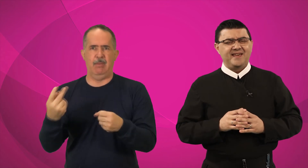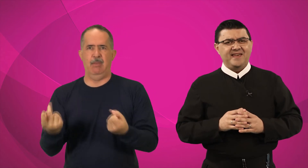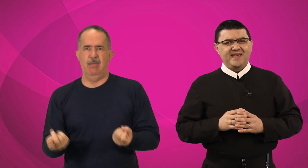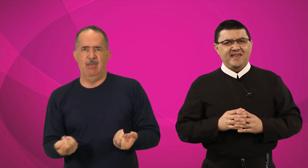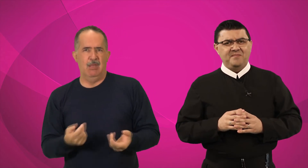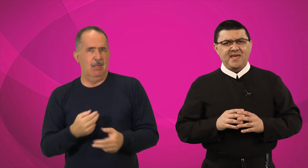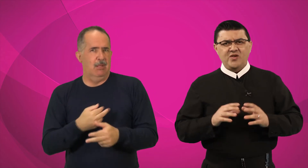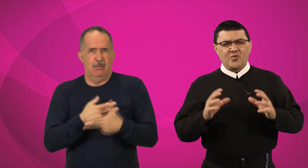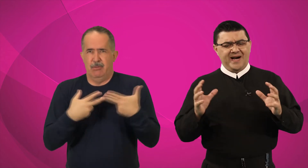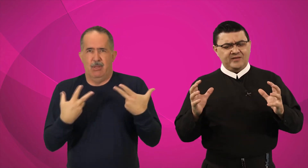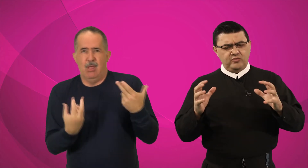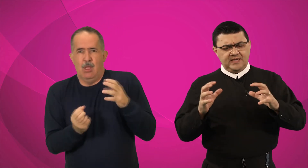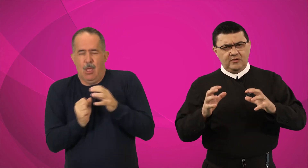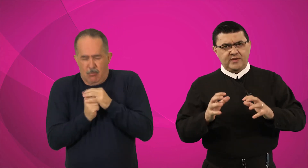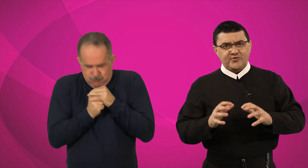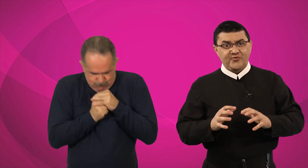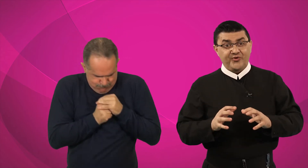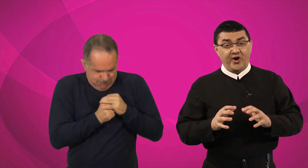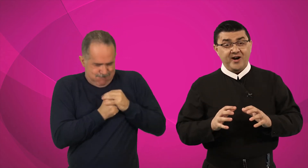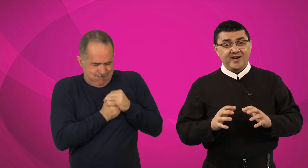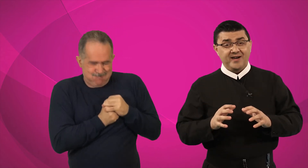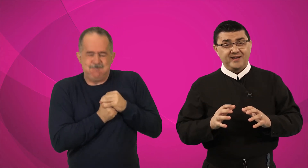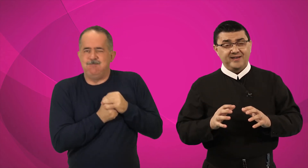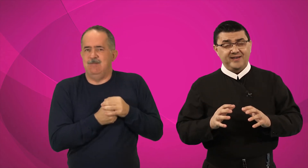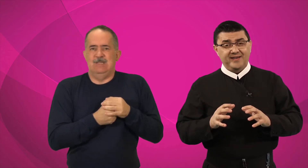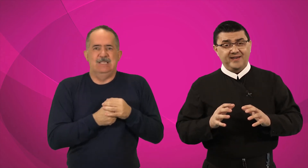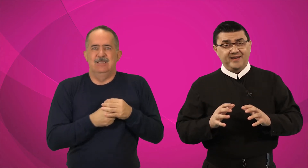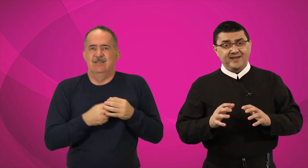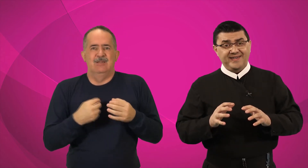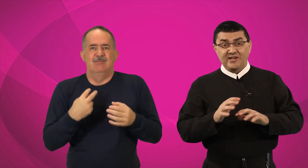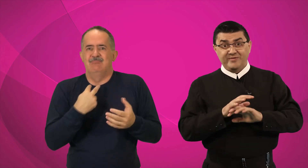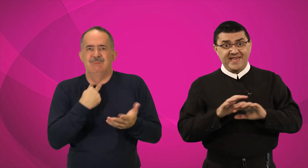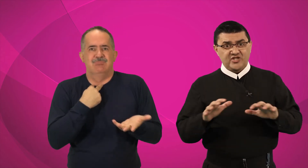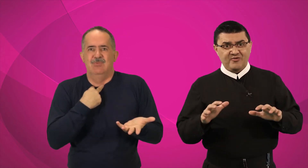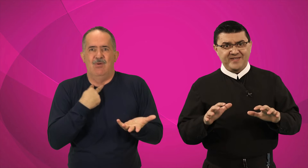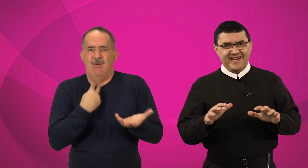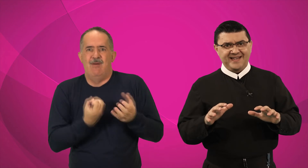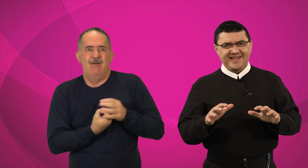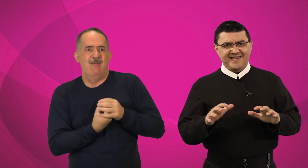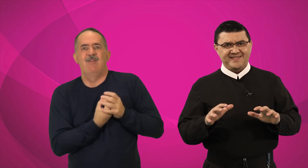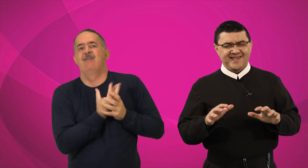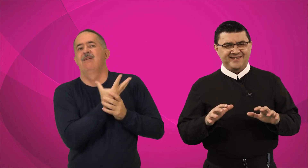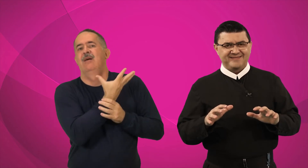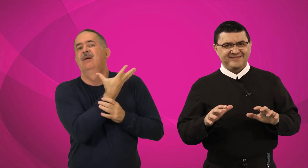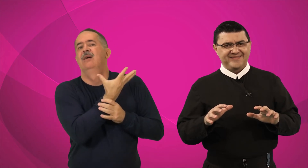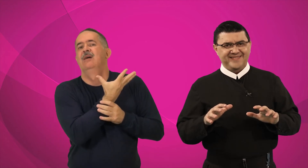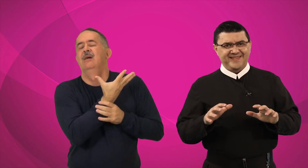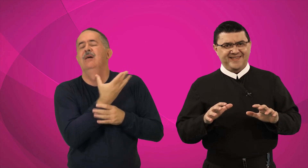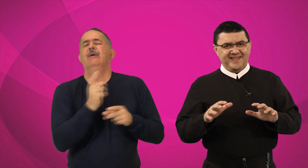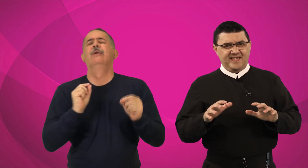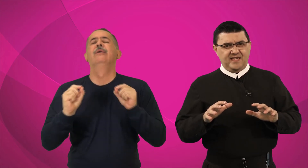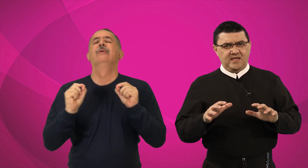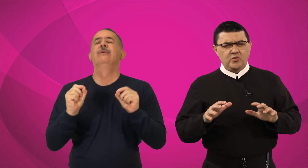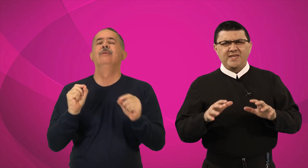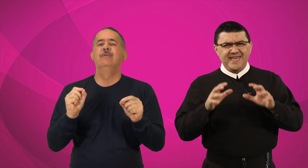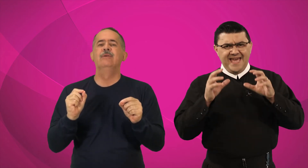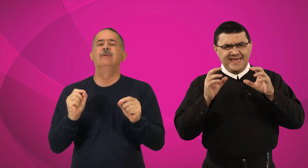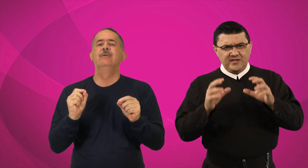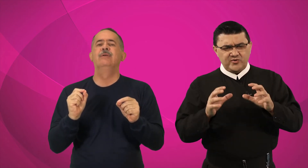em meio a tudo aquilo que sufoca, que não deixa com que ela cresça. E o que é isso